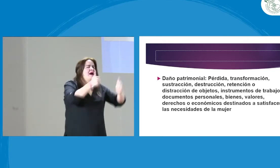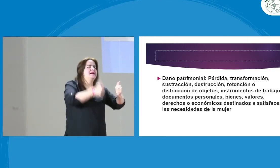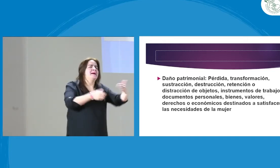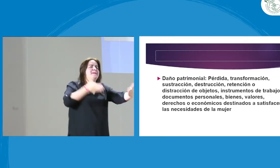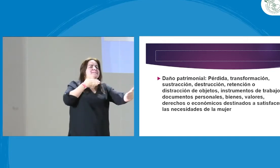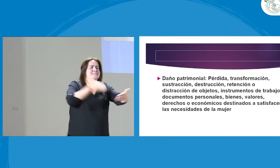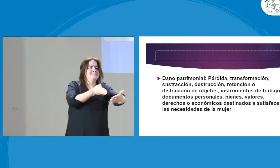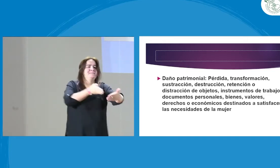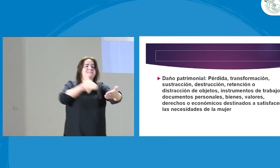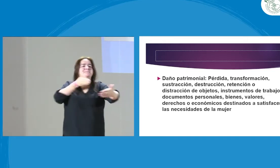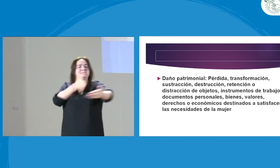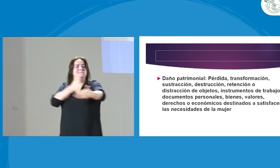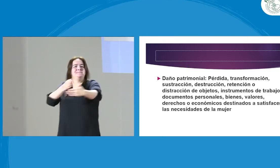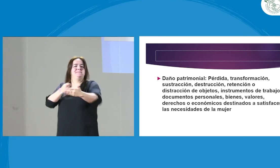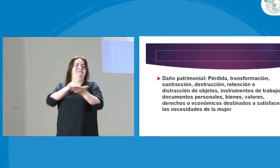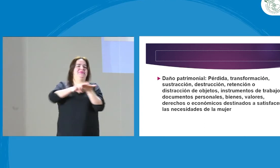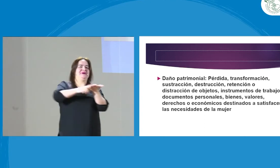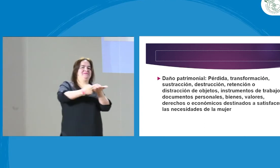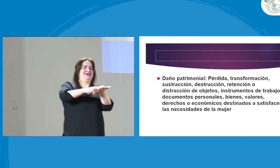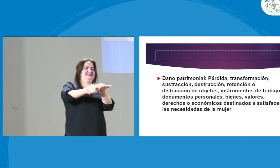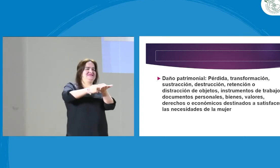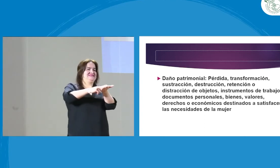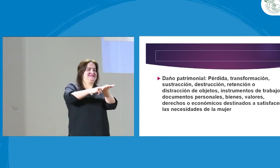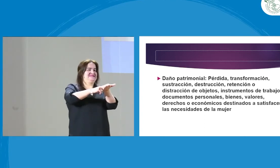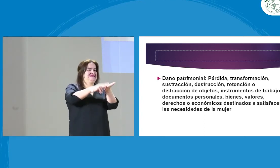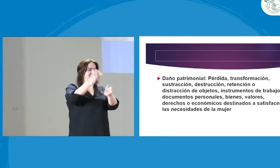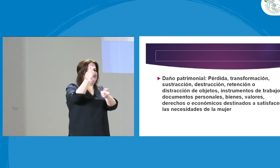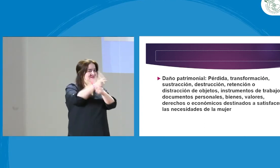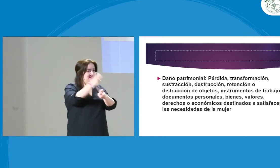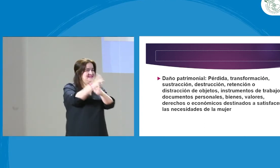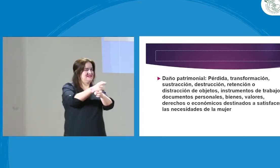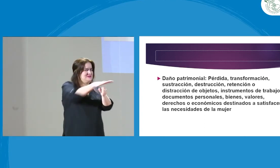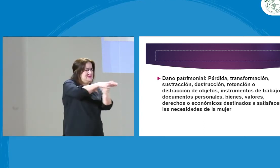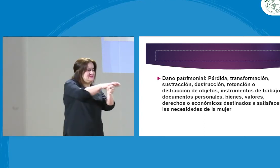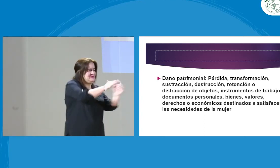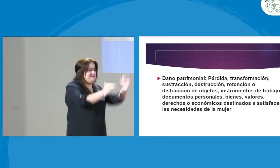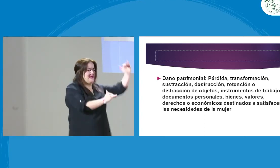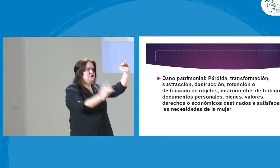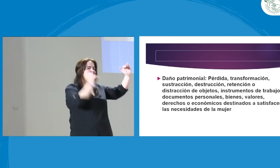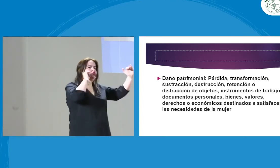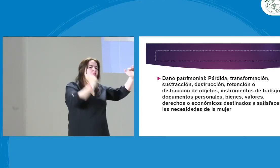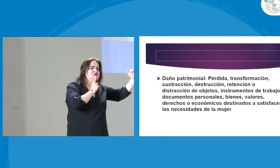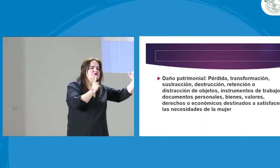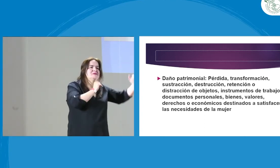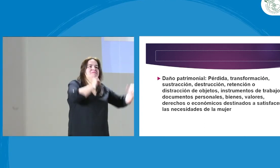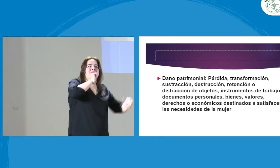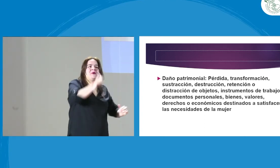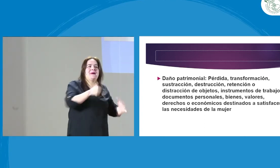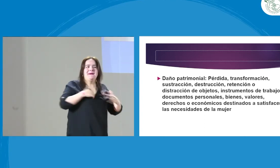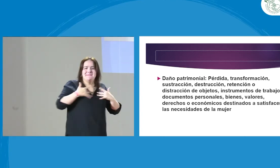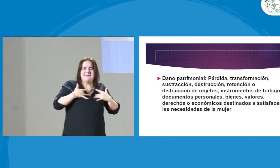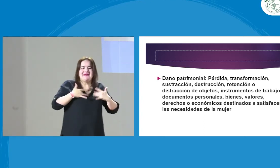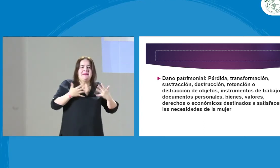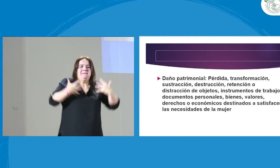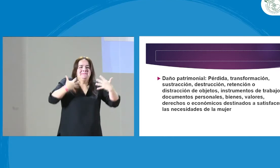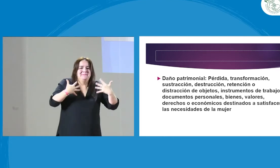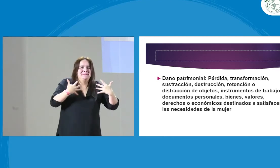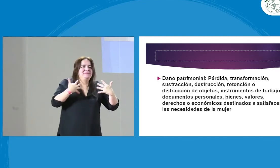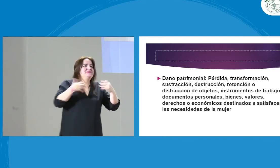¿cuál es el agravante de las mujeres sordas? Las barreras, la interpretación, el acceso a la información y a la comunicación.